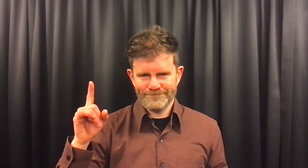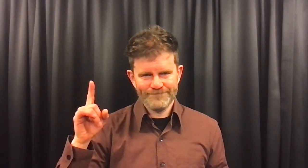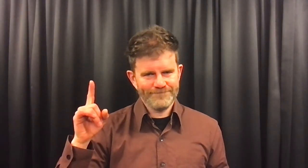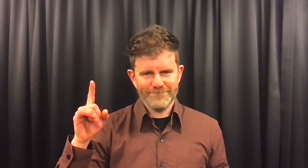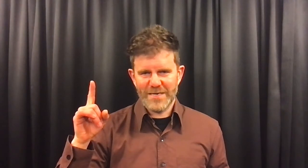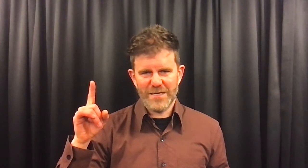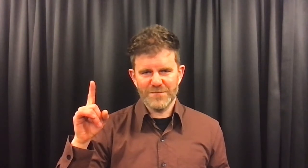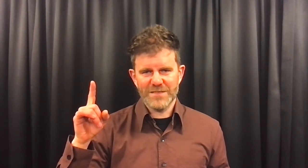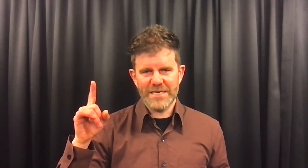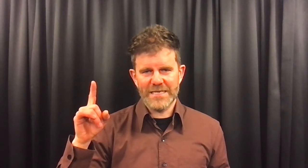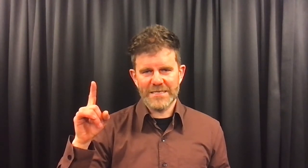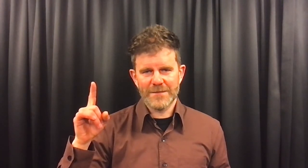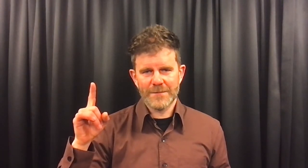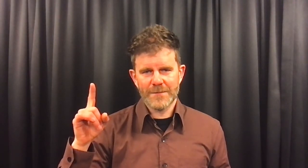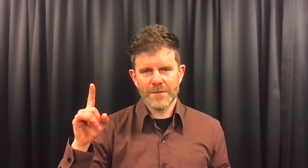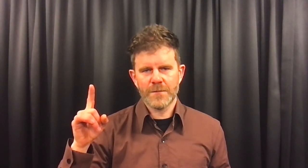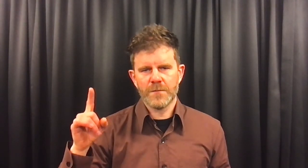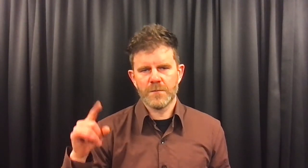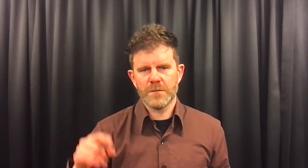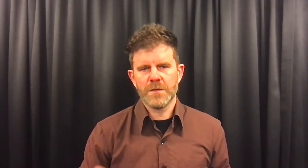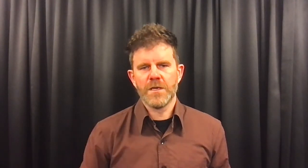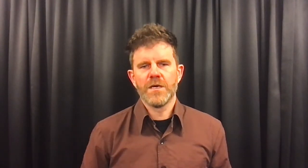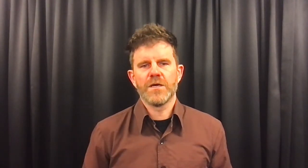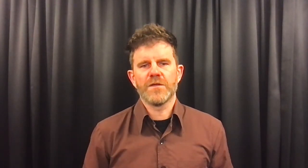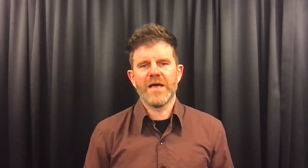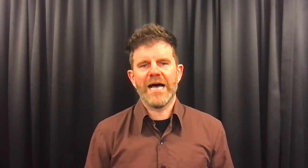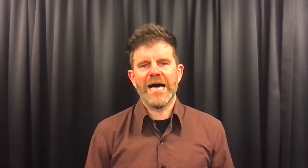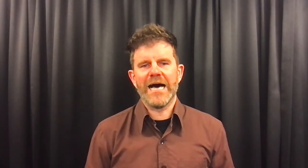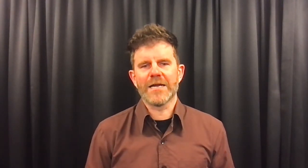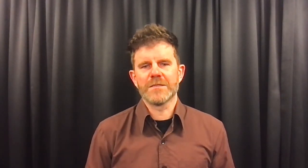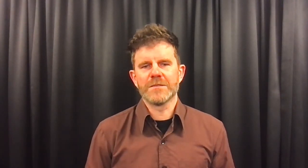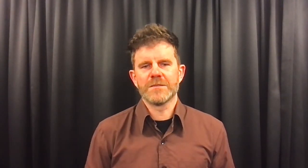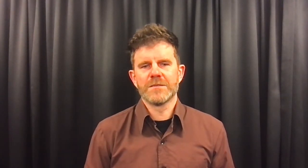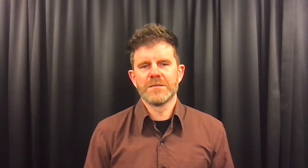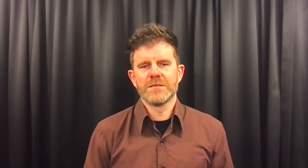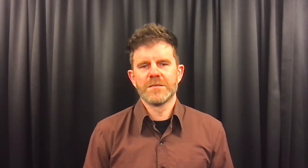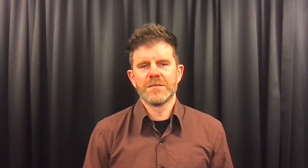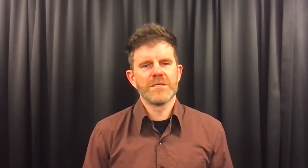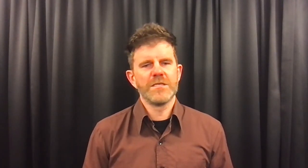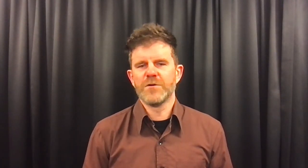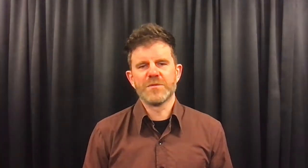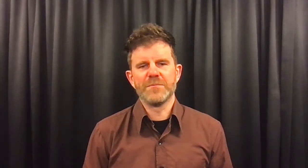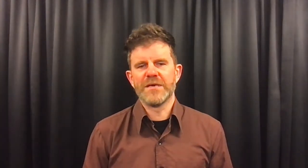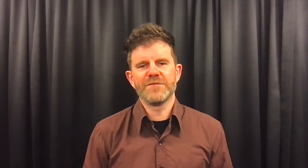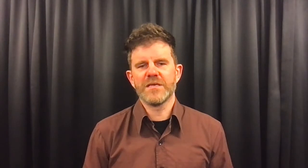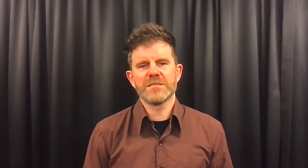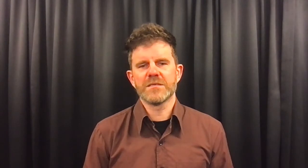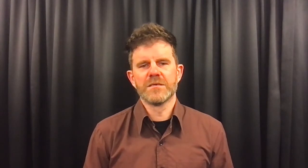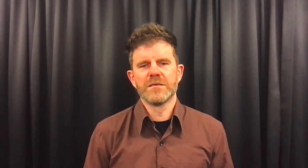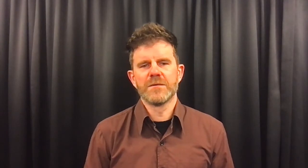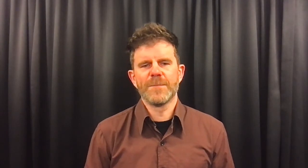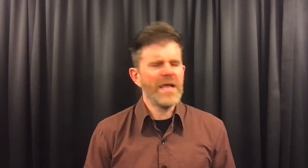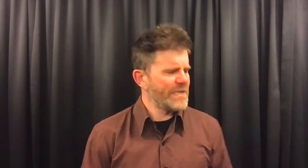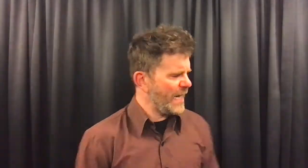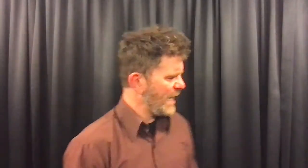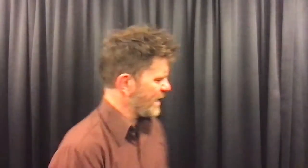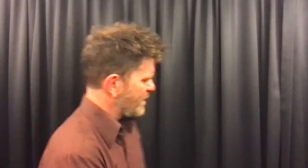Behalve één. De arend. Die wou niet mee feesten. De arend die